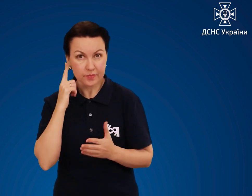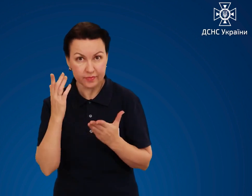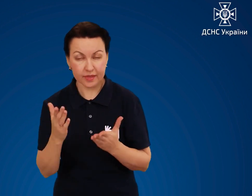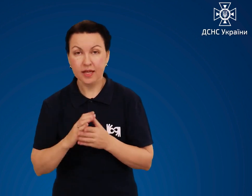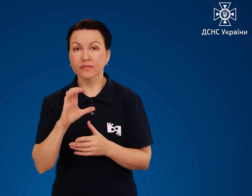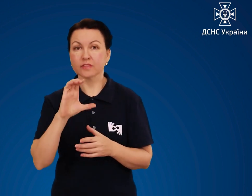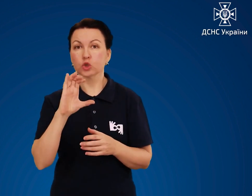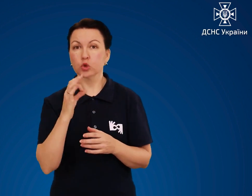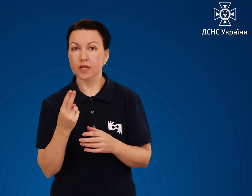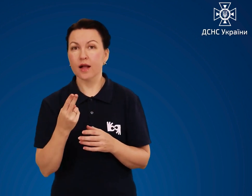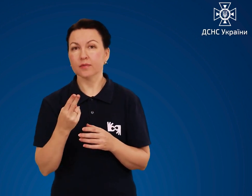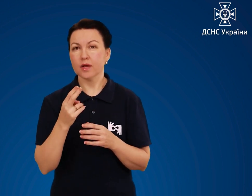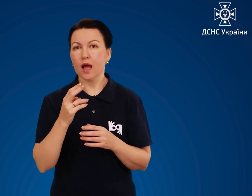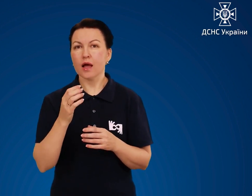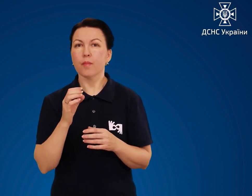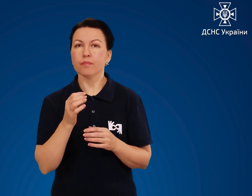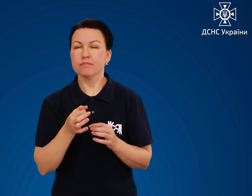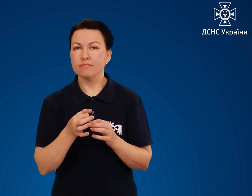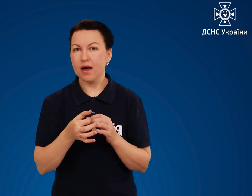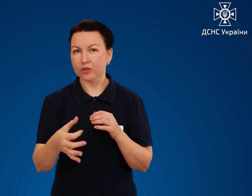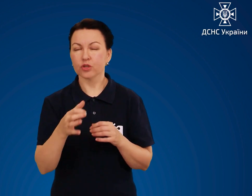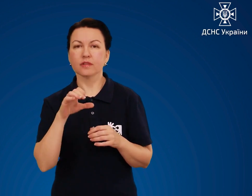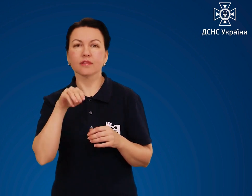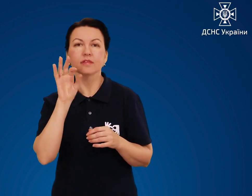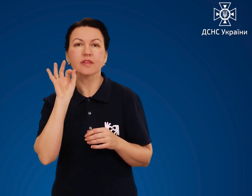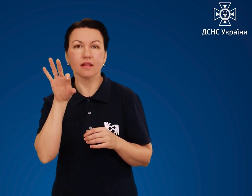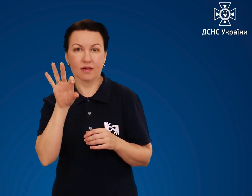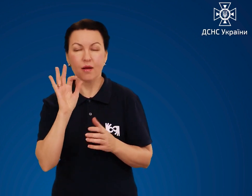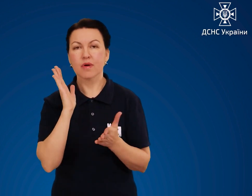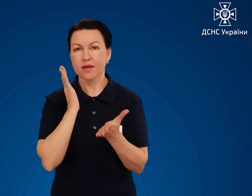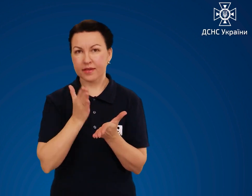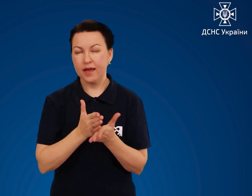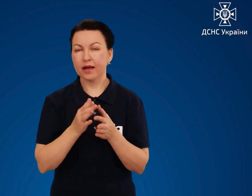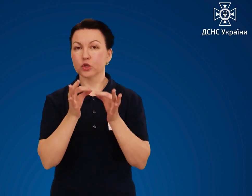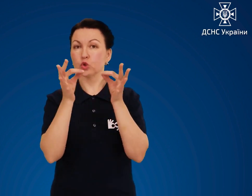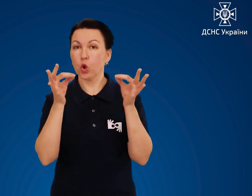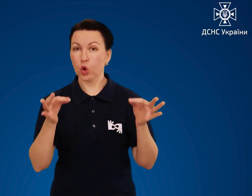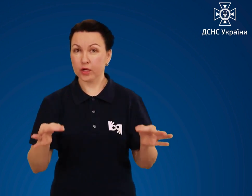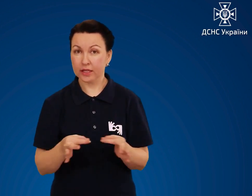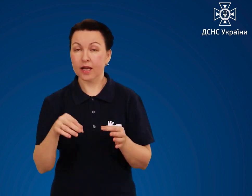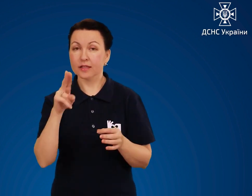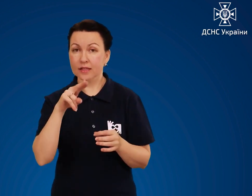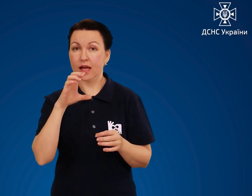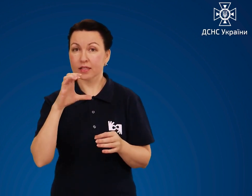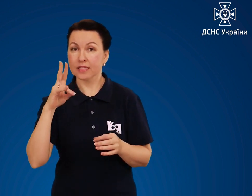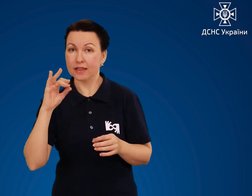соціальній мережі Telegram функціонує сторінка ДСНС України, де відбувається інформування